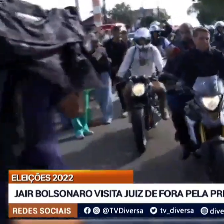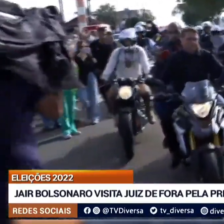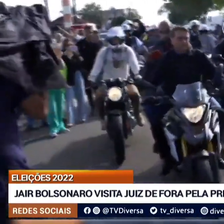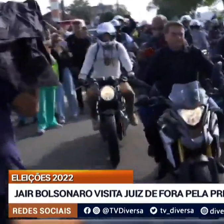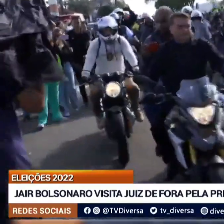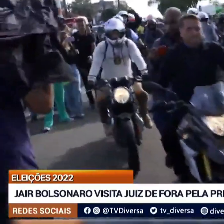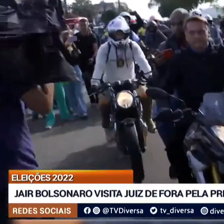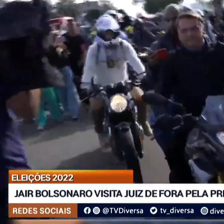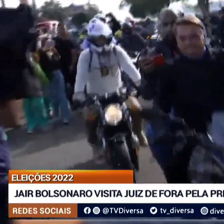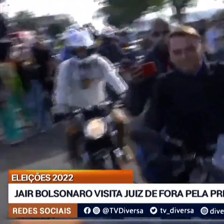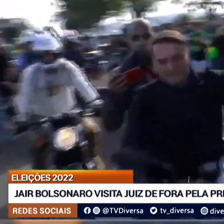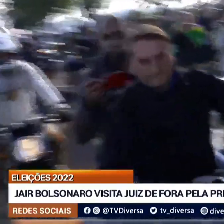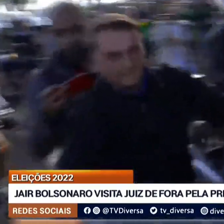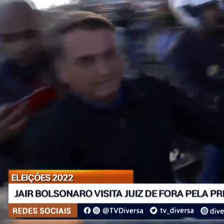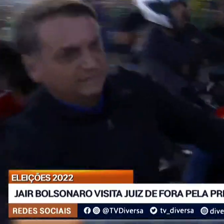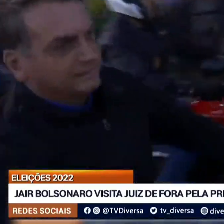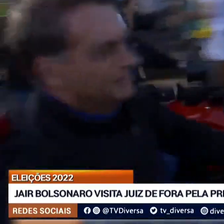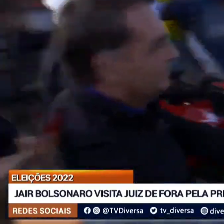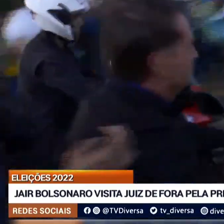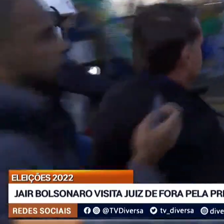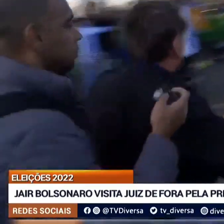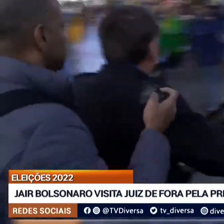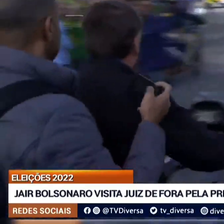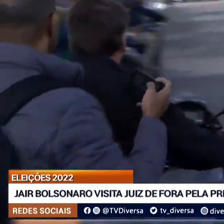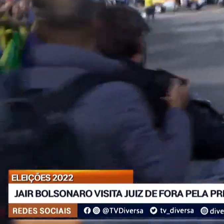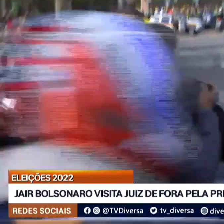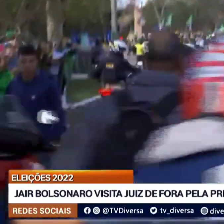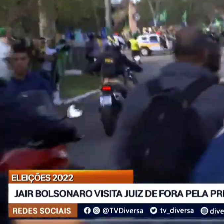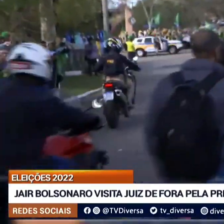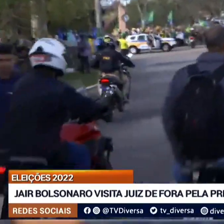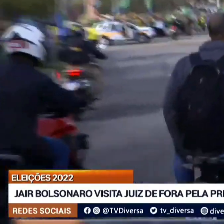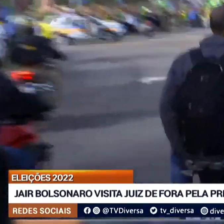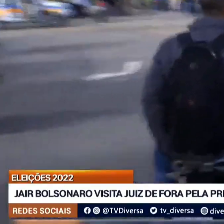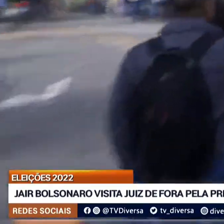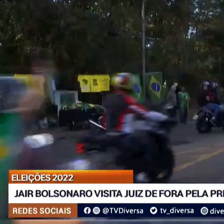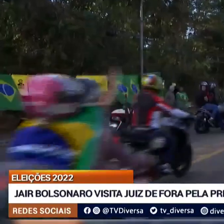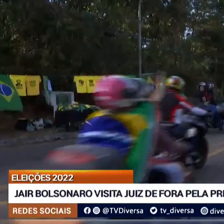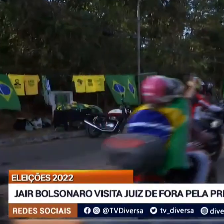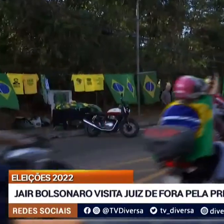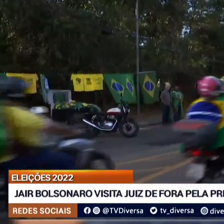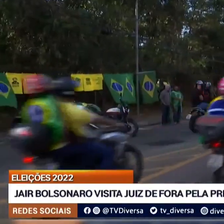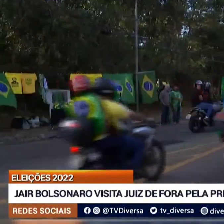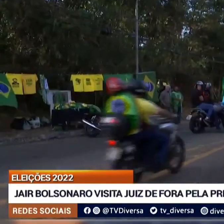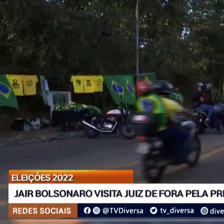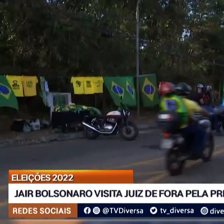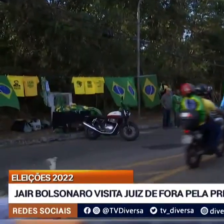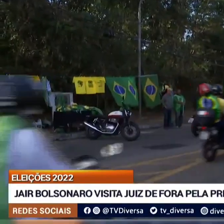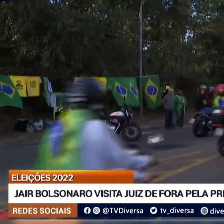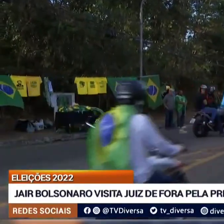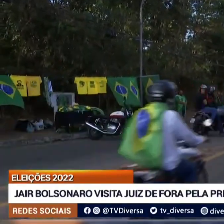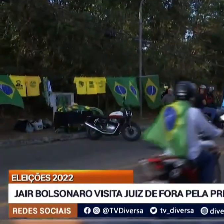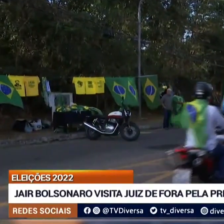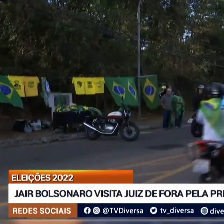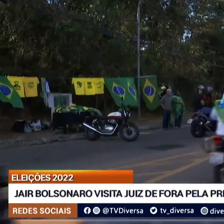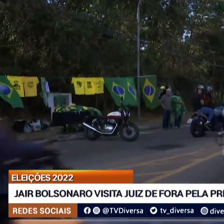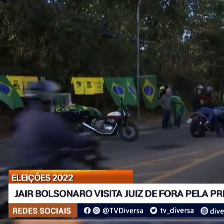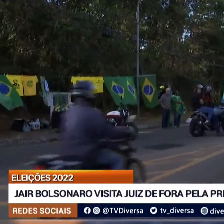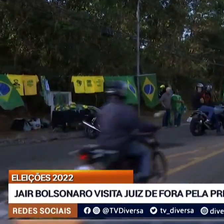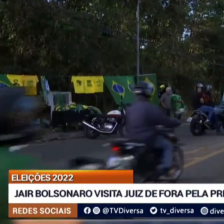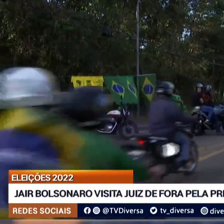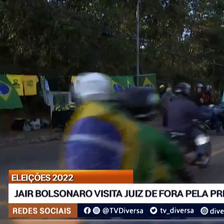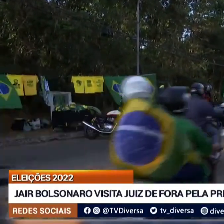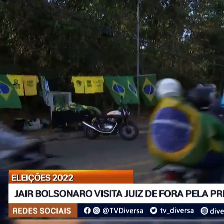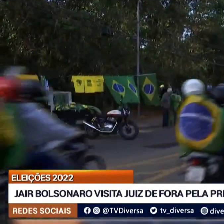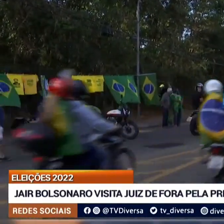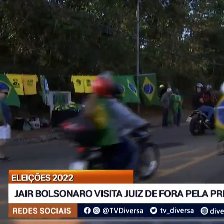seguida, de moto, desceu pelas ruas de Juiz de Fora, em uma motossiata passando pelo centro da cidade e